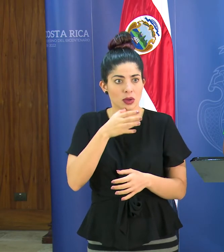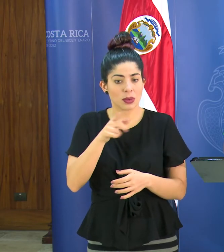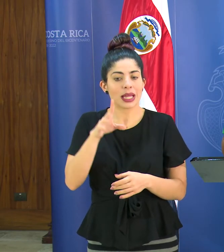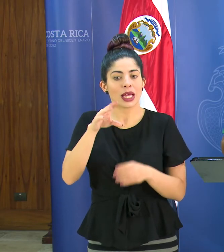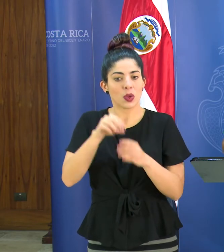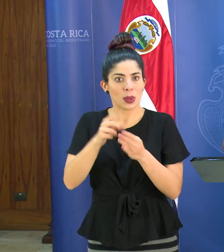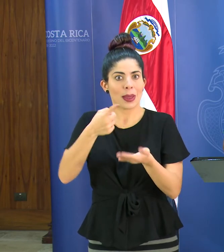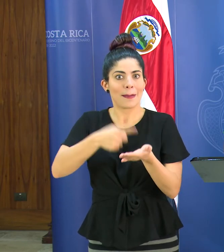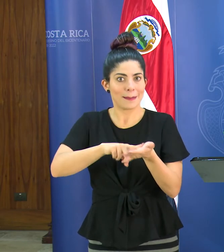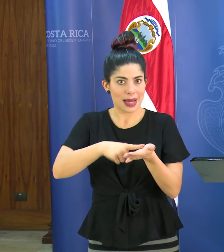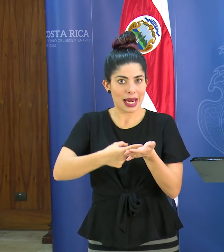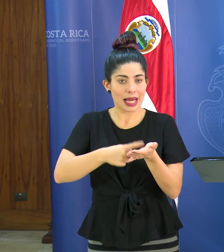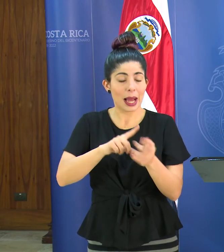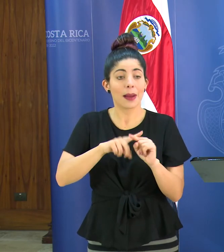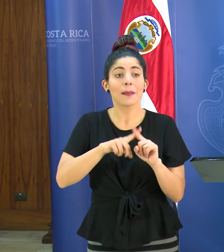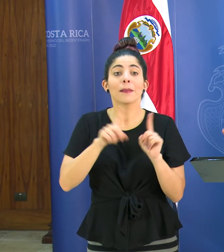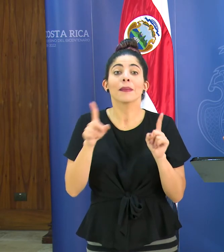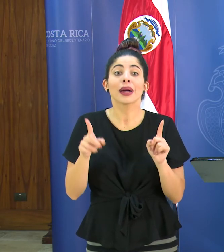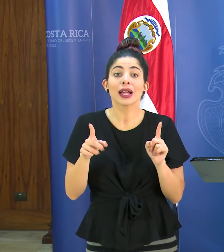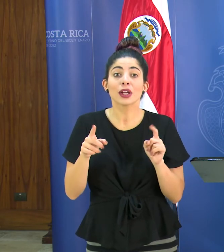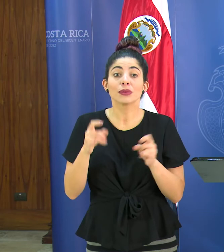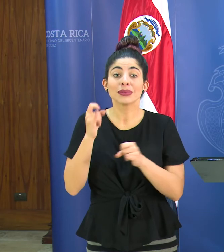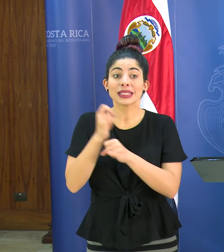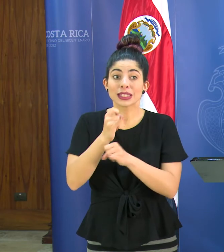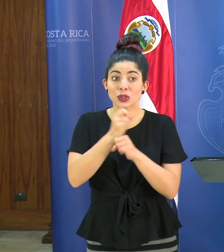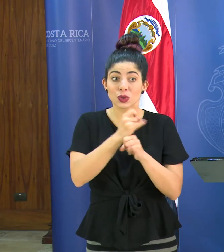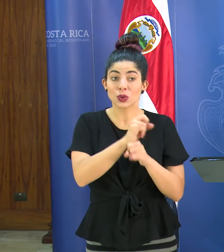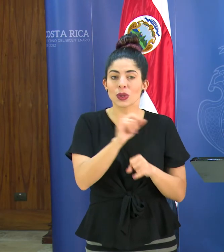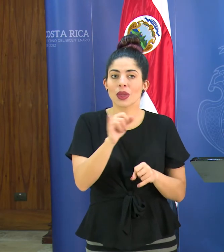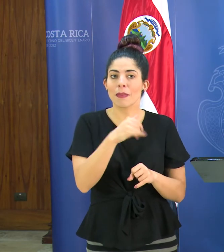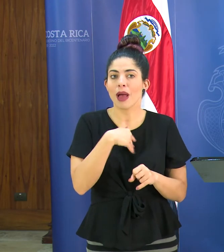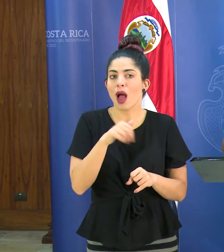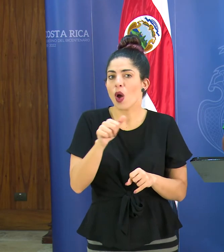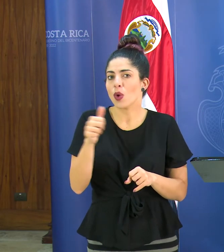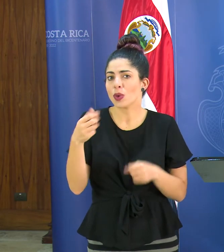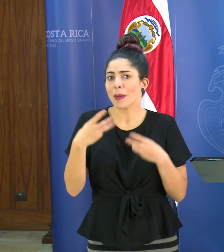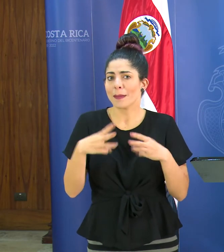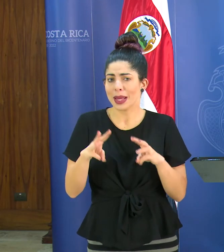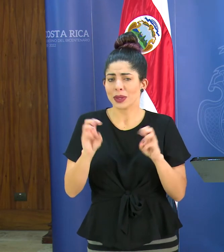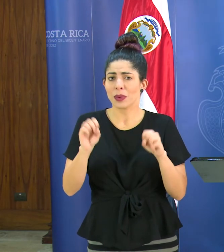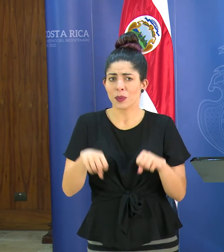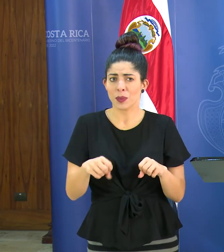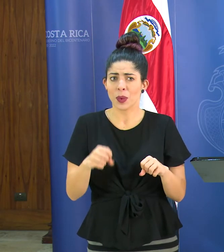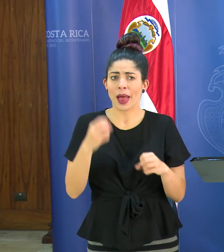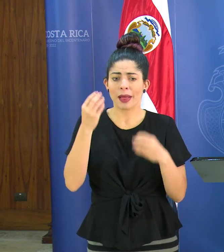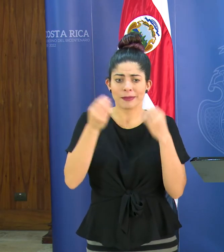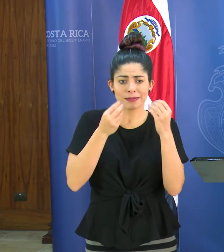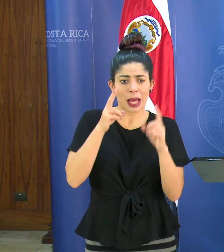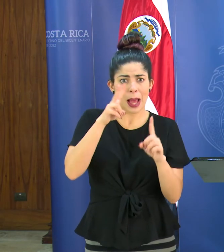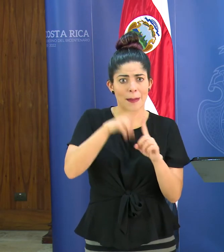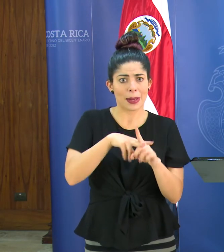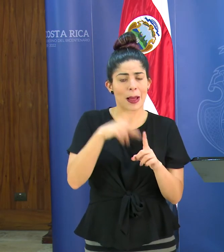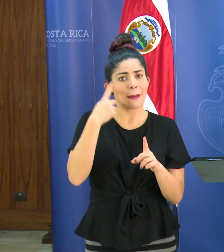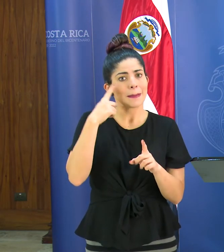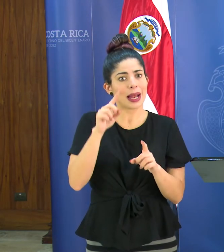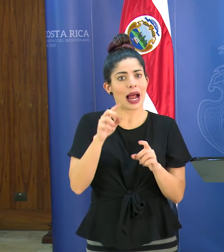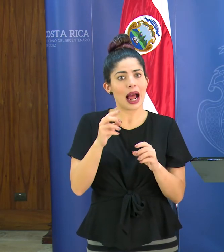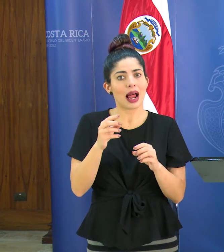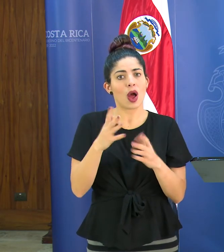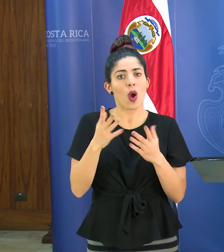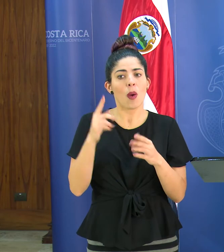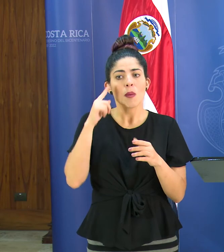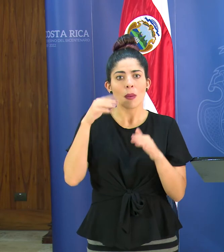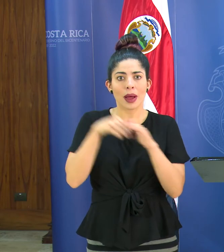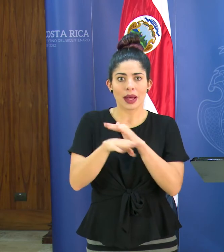incluye la marca en todo caso las instituciones también tienen otros mecanismos que eventualmente pueden valorar para hacer el registro de las